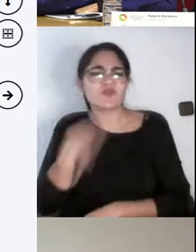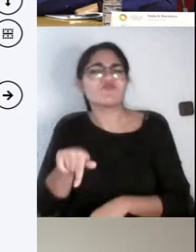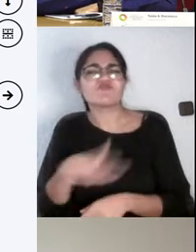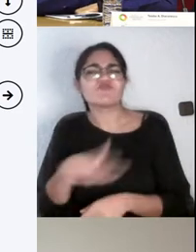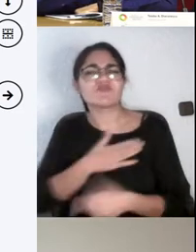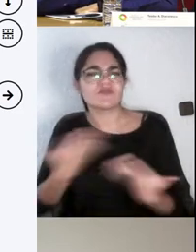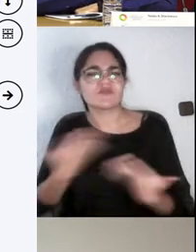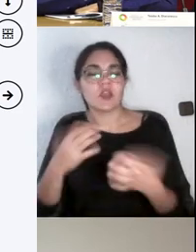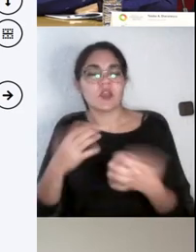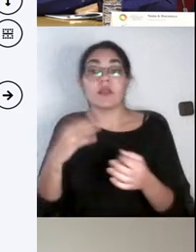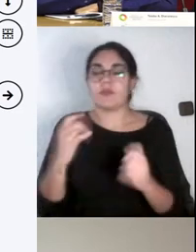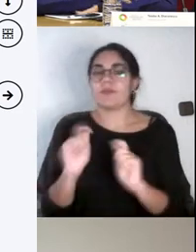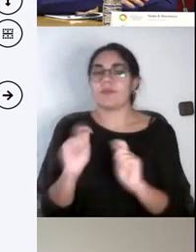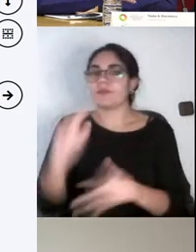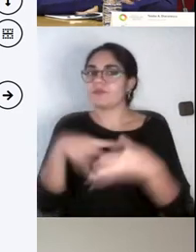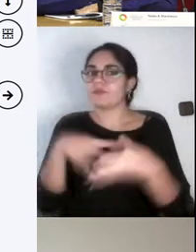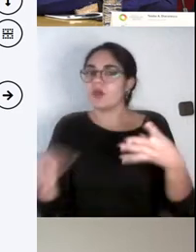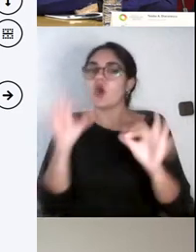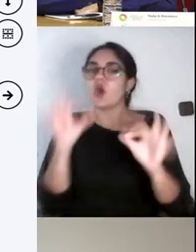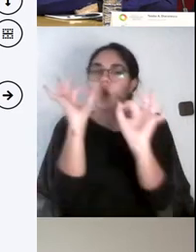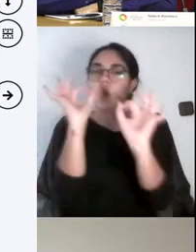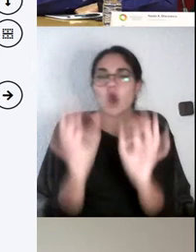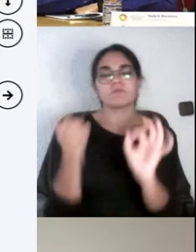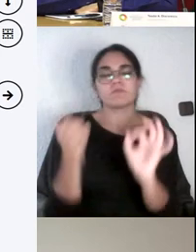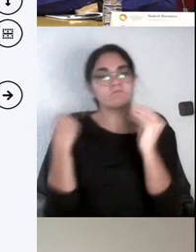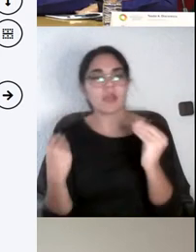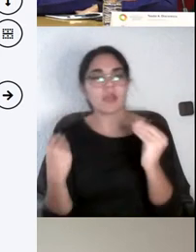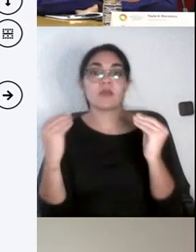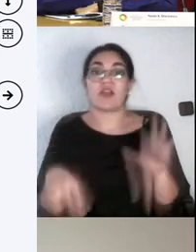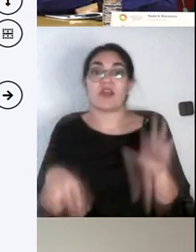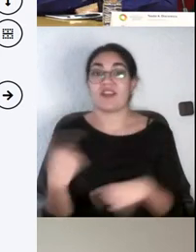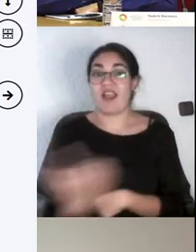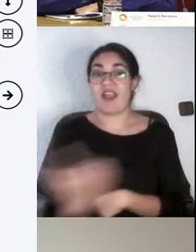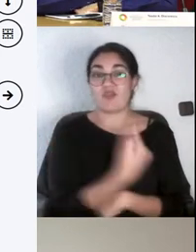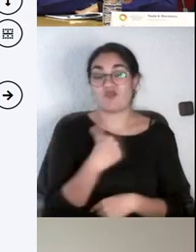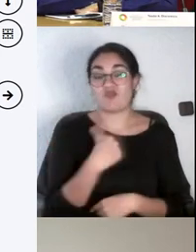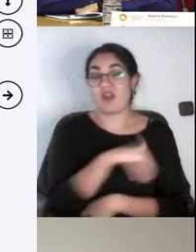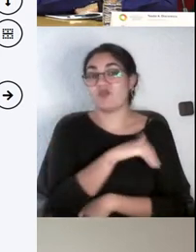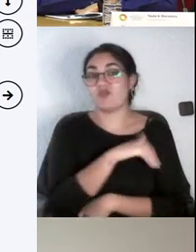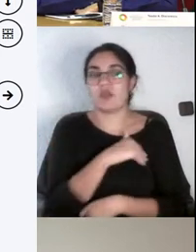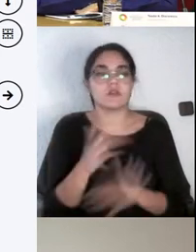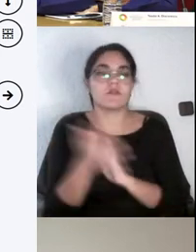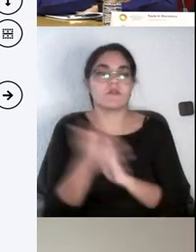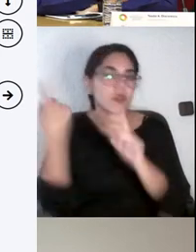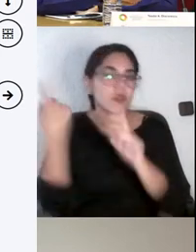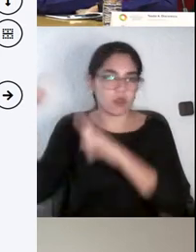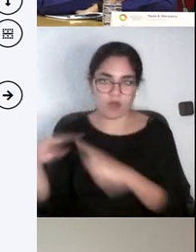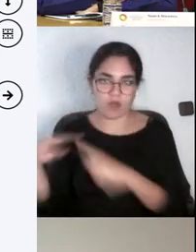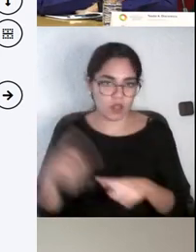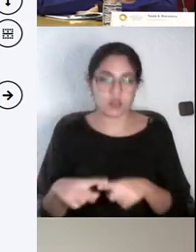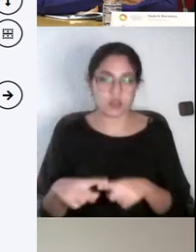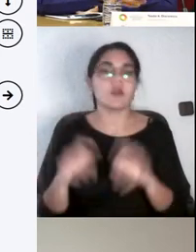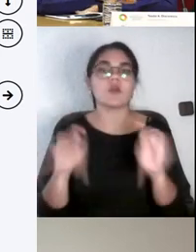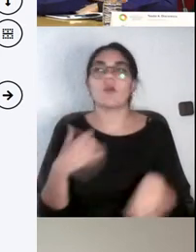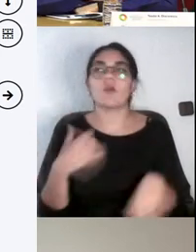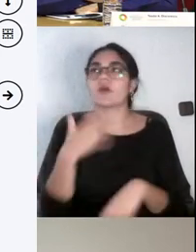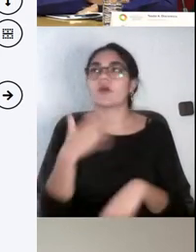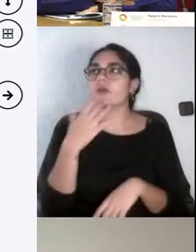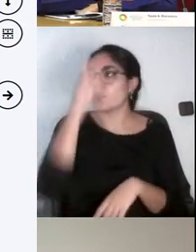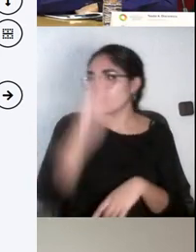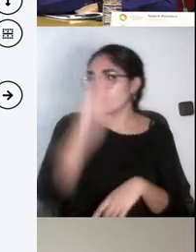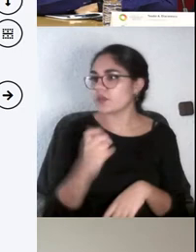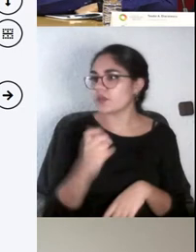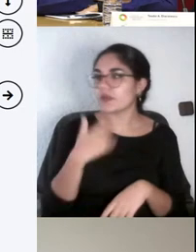cada estudiante es un mundo. Pero, por ejemplo, en tercero del grado, que no se